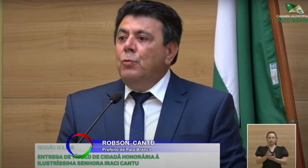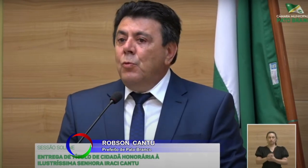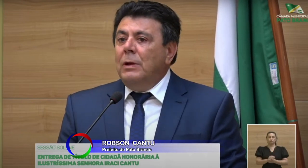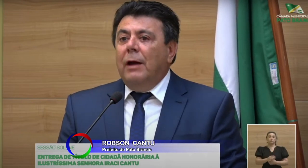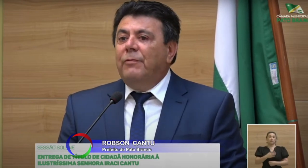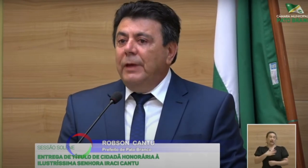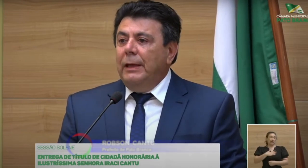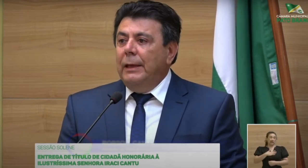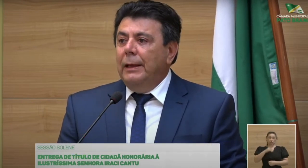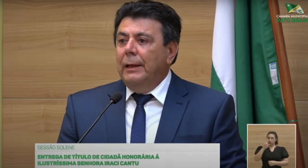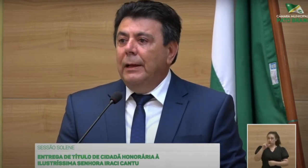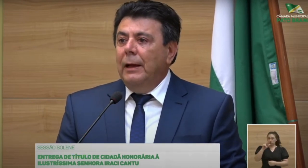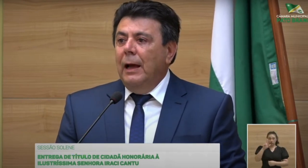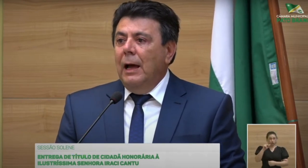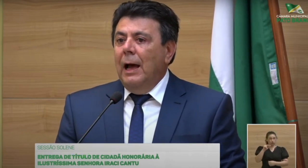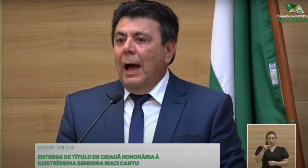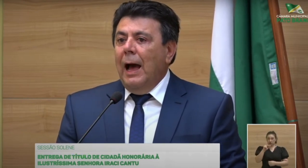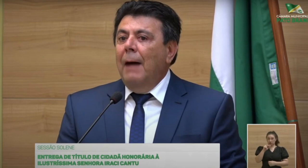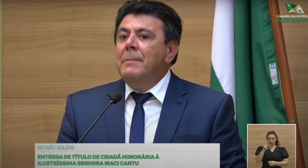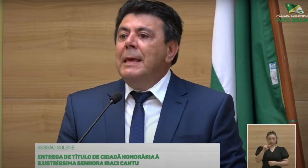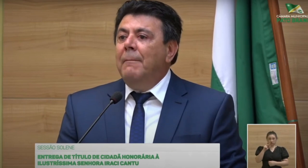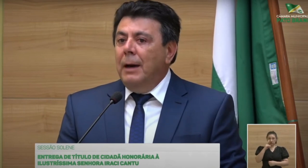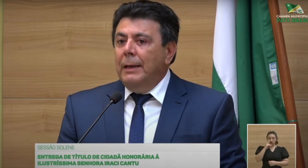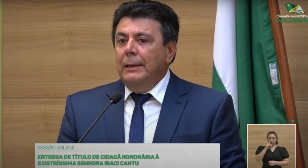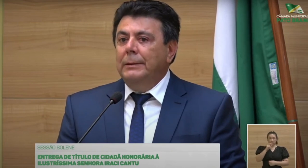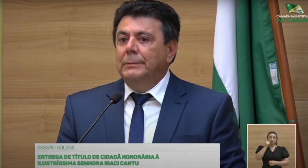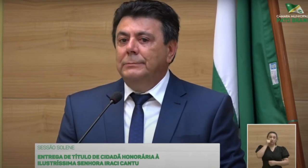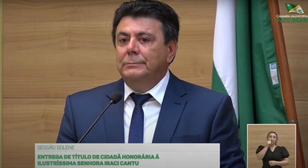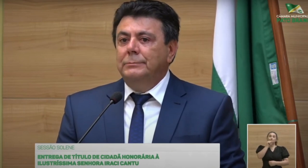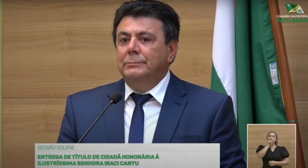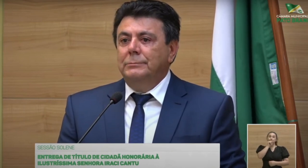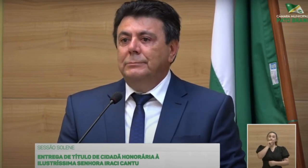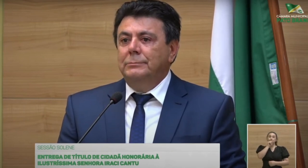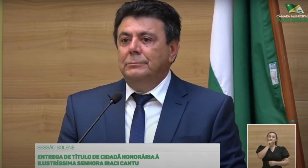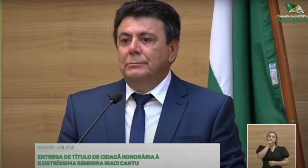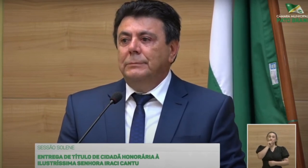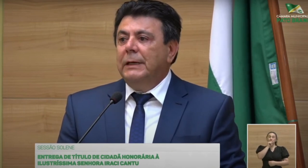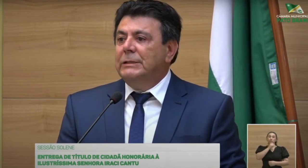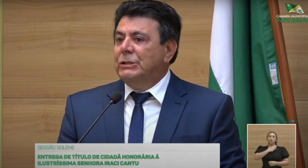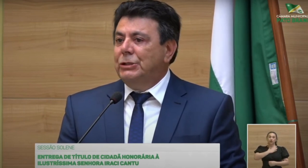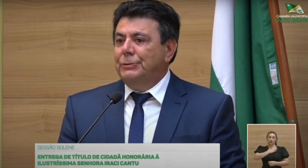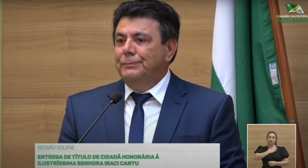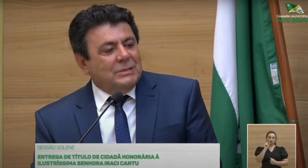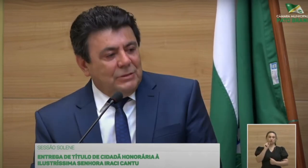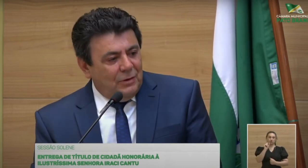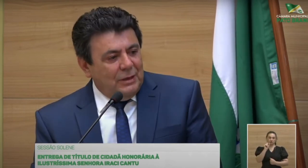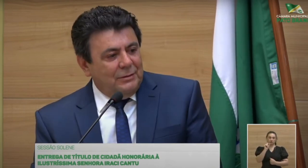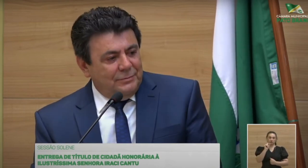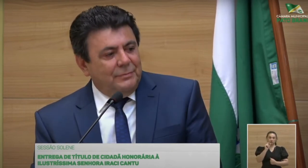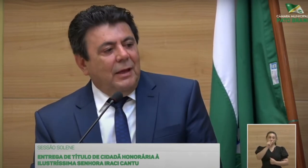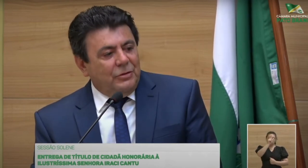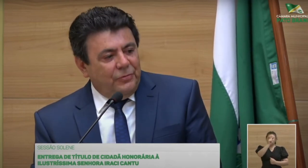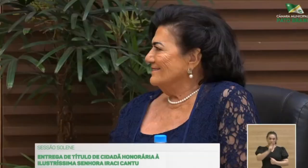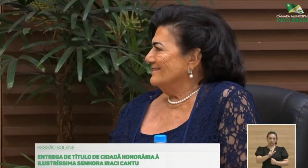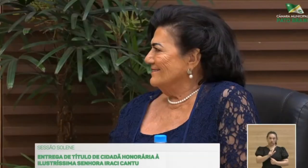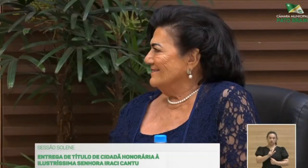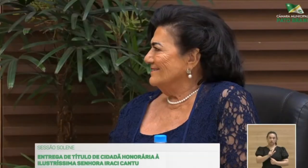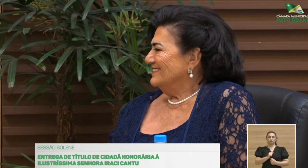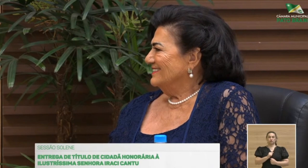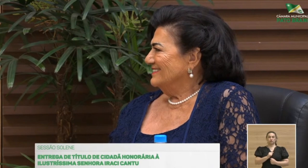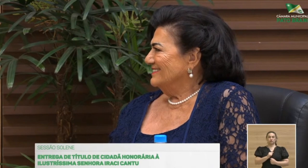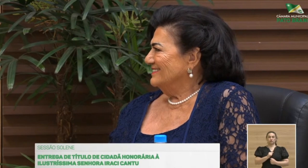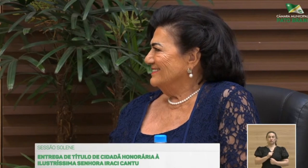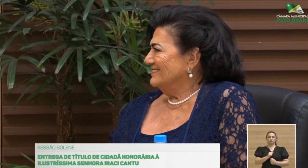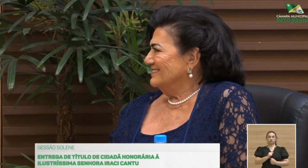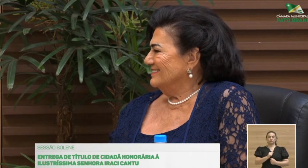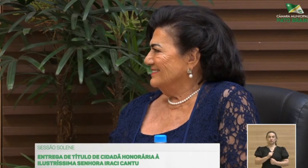E eu nunca vi a minha mãe triste. A senhora é de ferro.